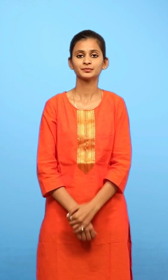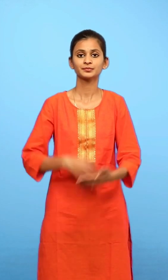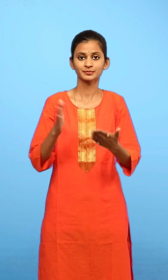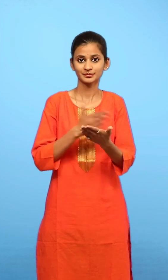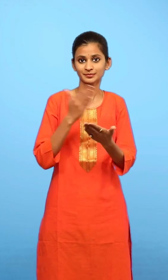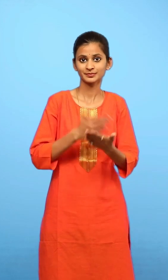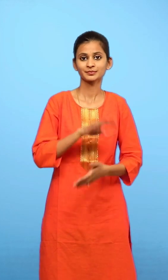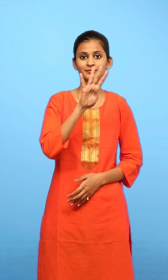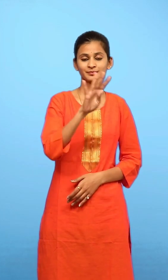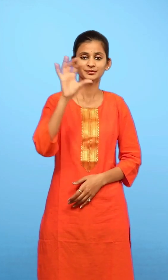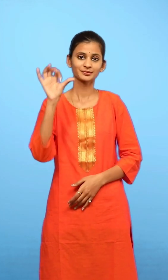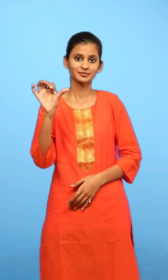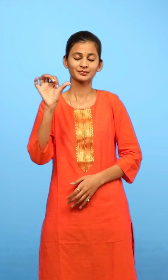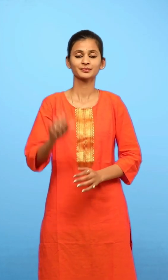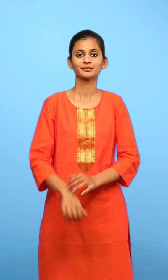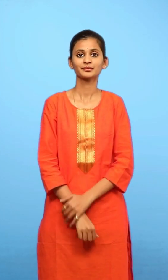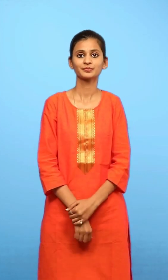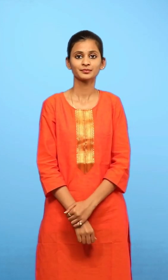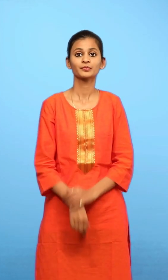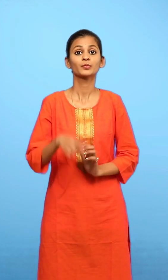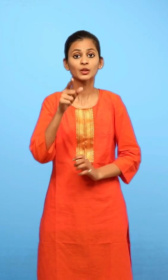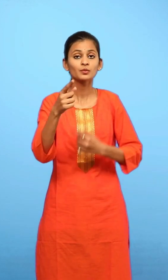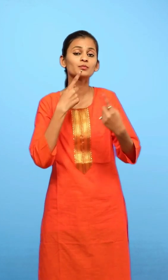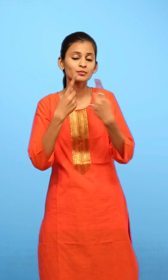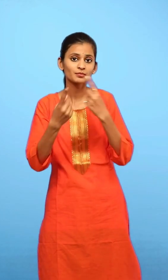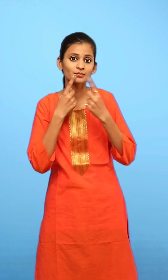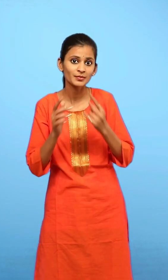प्रिष्ठ उन्चास तुम्हारी बात